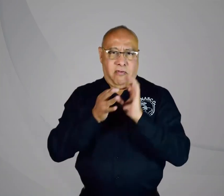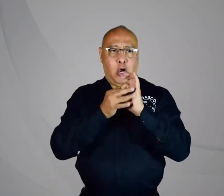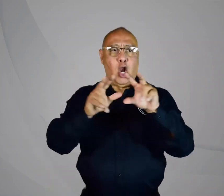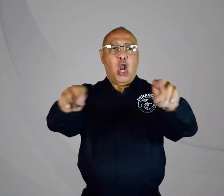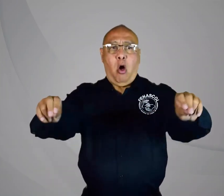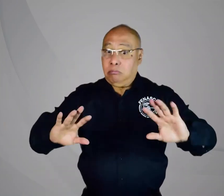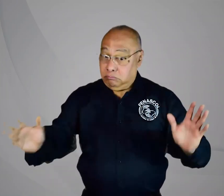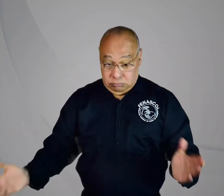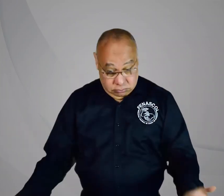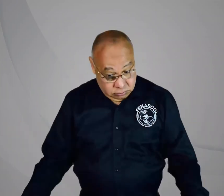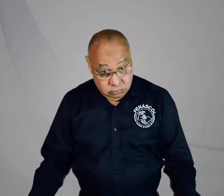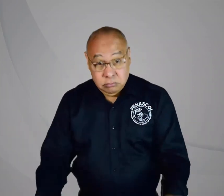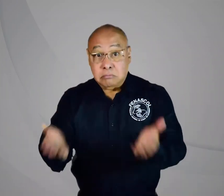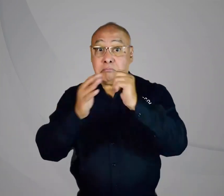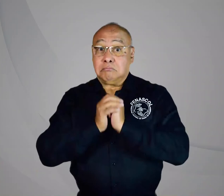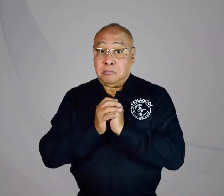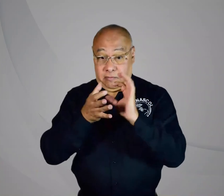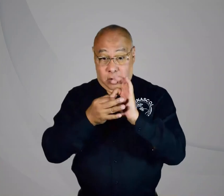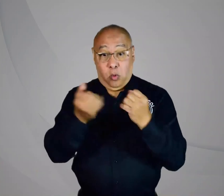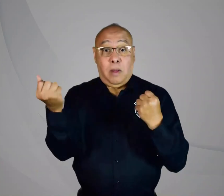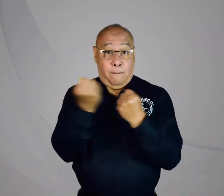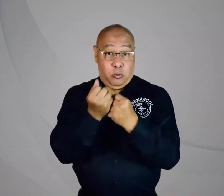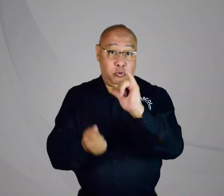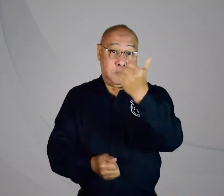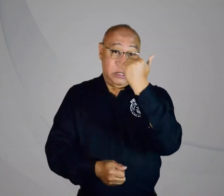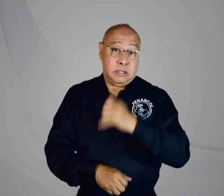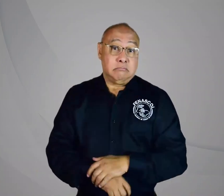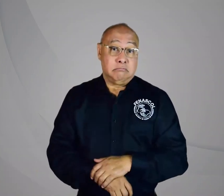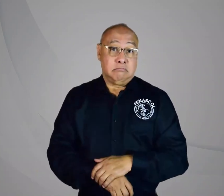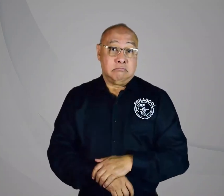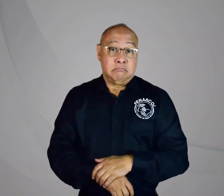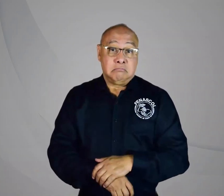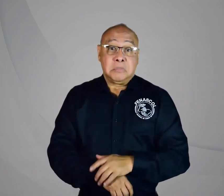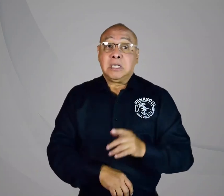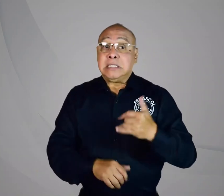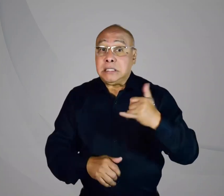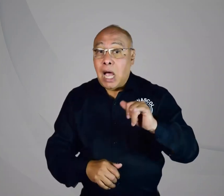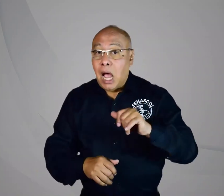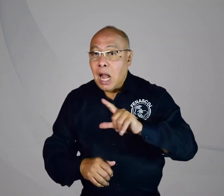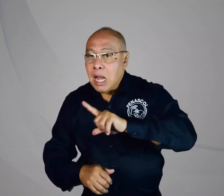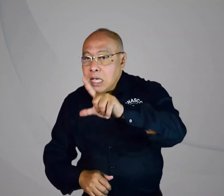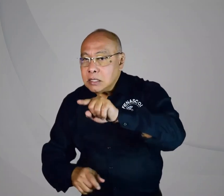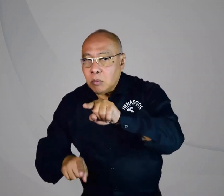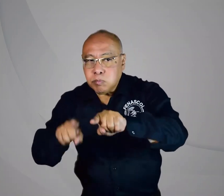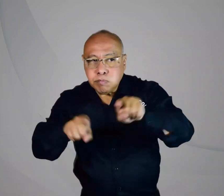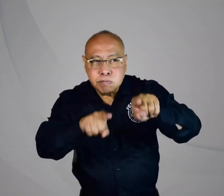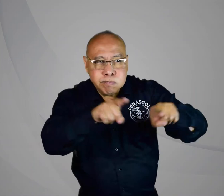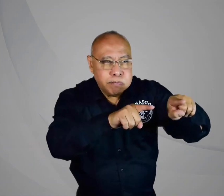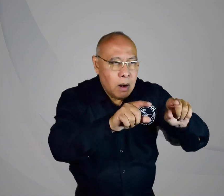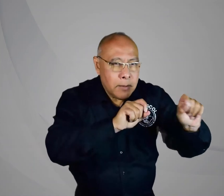queremos que se gestionen. No importa si es a través de marchas. Nosotros apoyamos todas estas acciones. Hay muchos líderes que